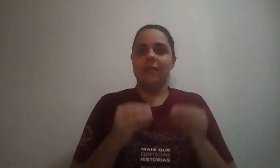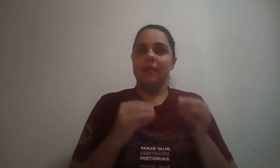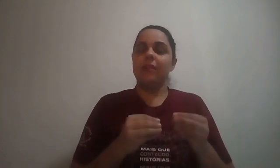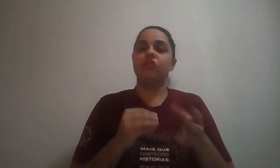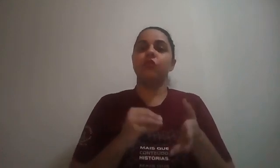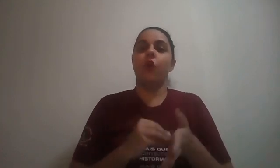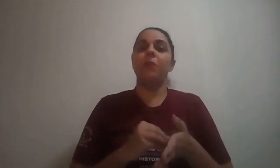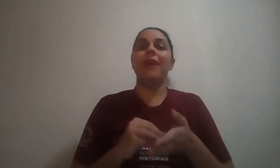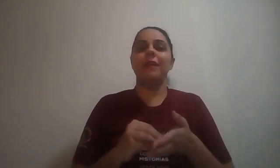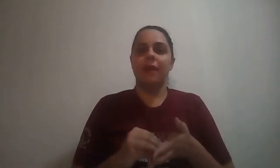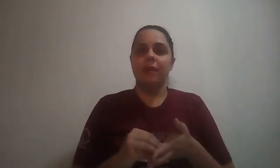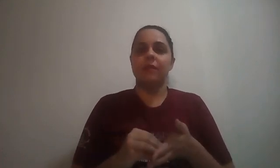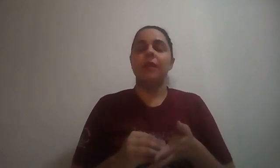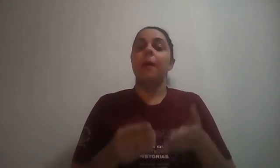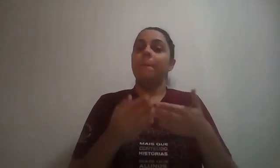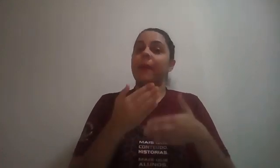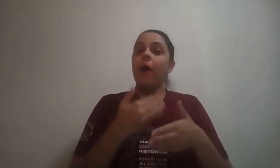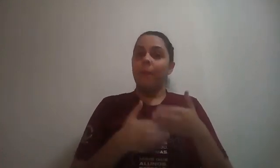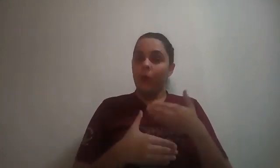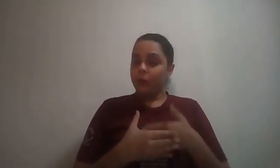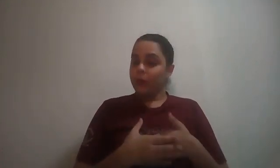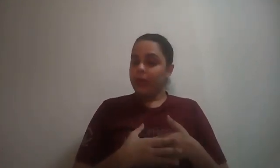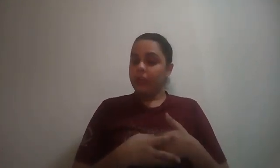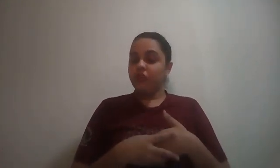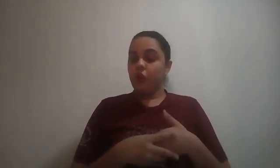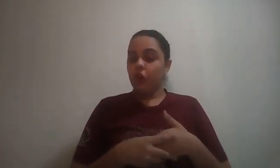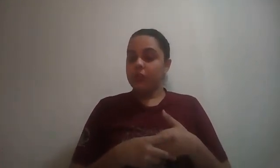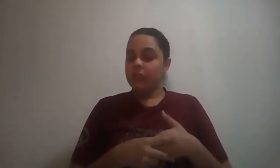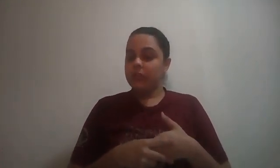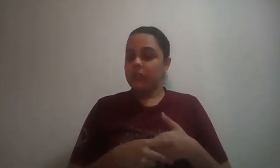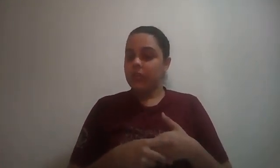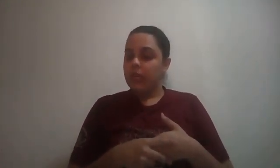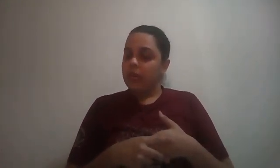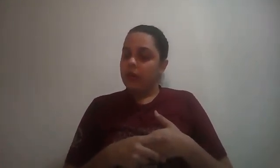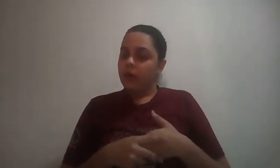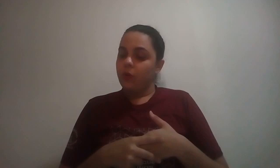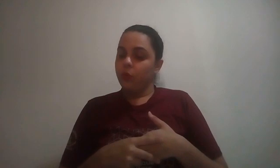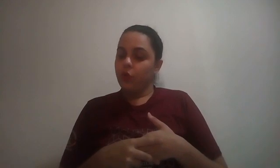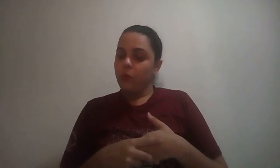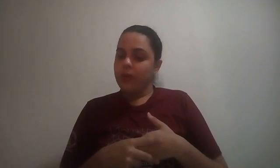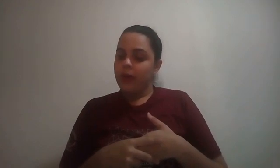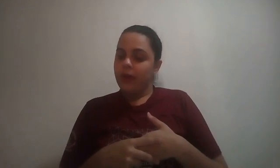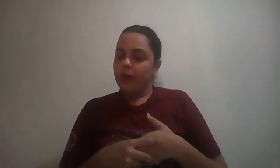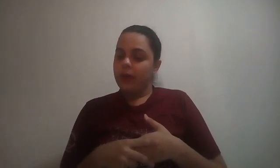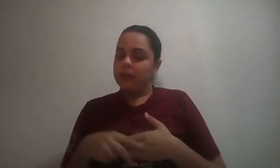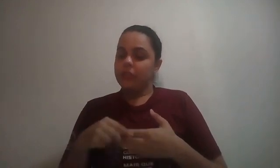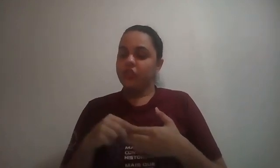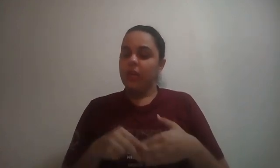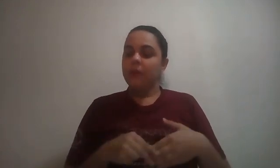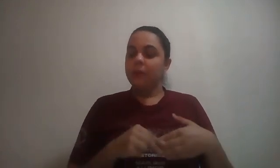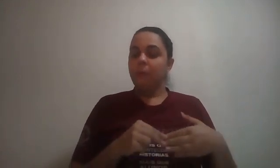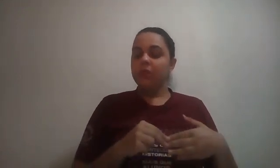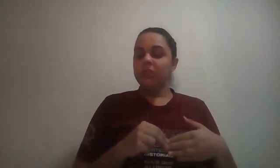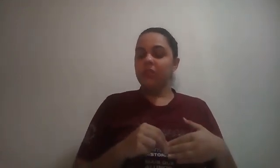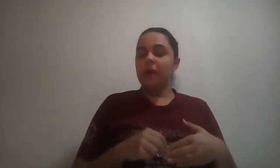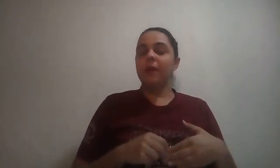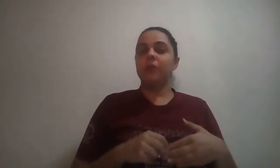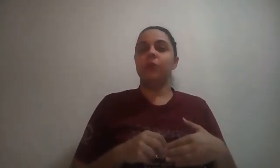siglas do nome em inglês. Para o português, torna-se, o nome é Sistema de Posicionamento